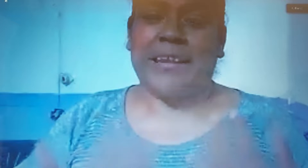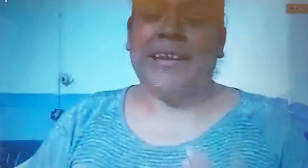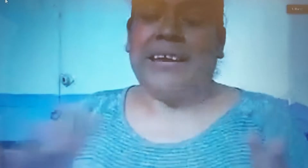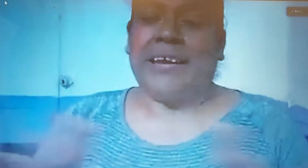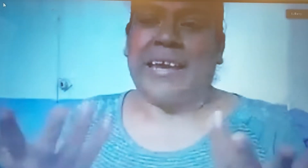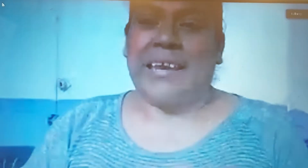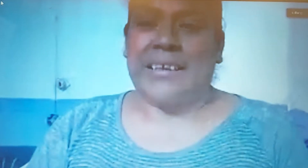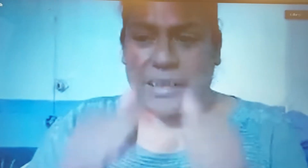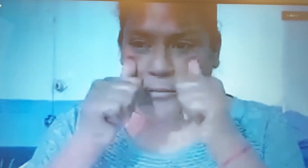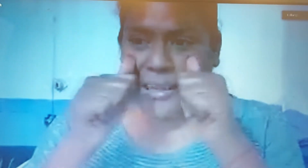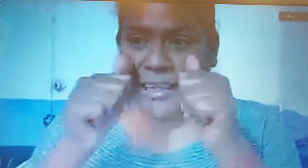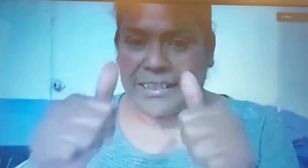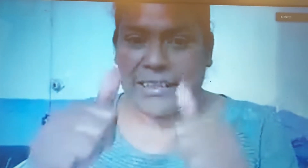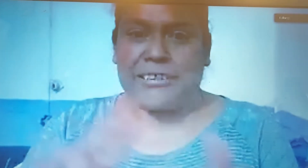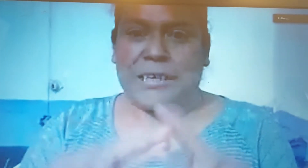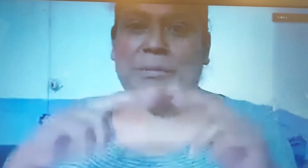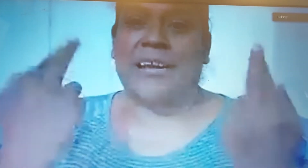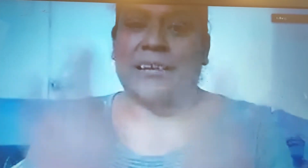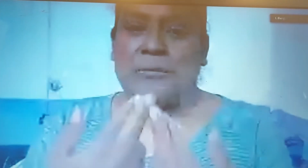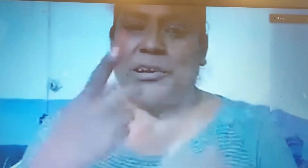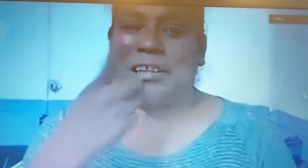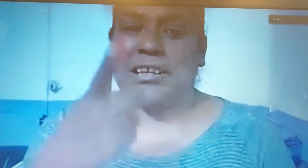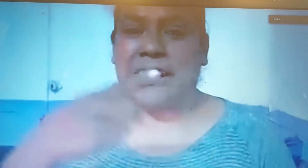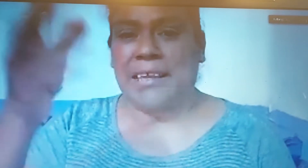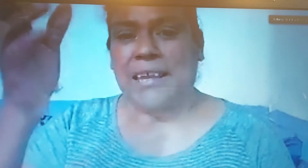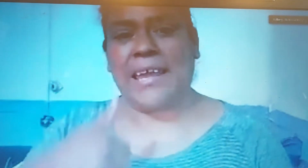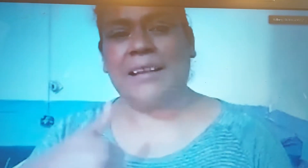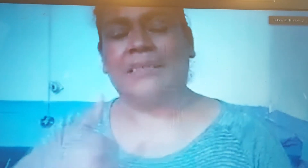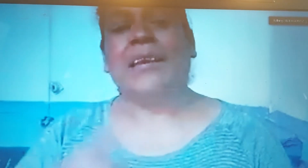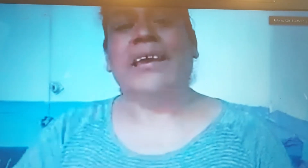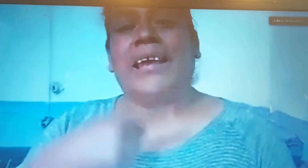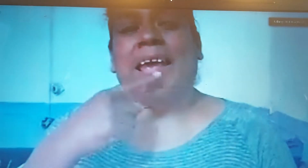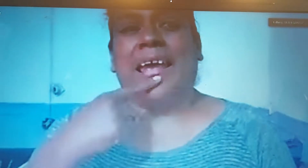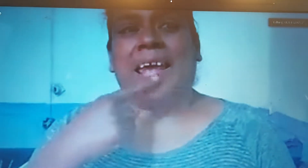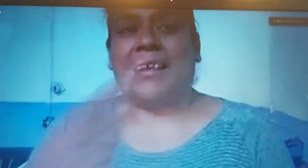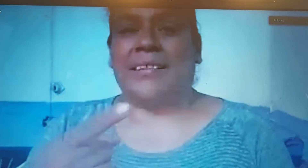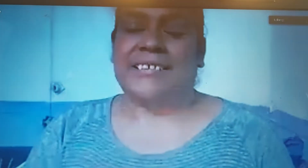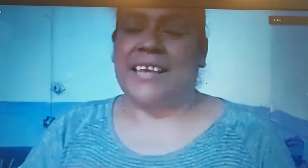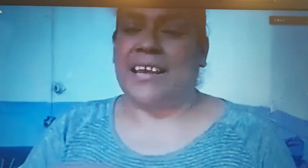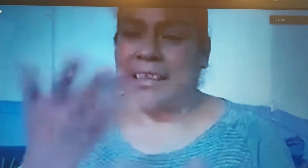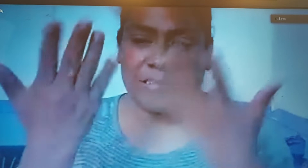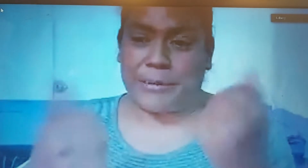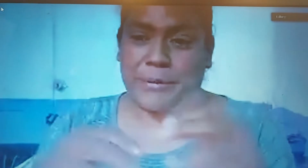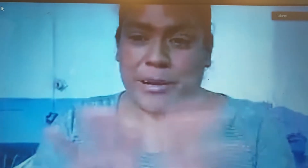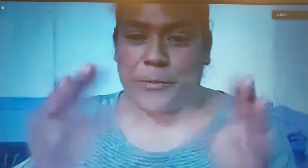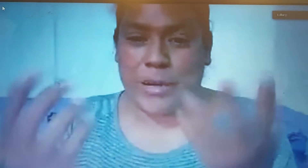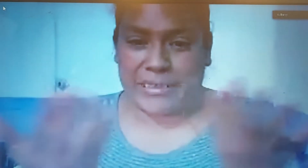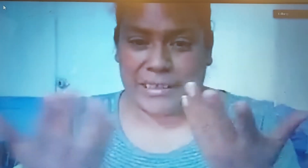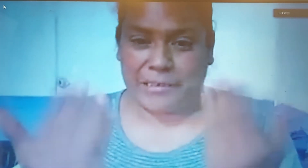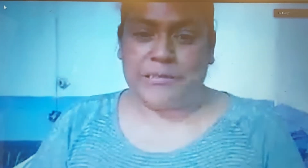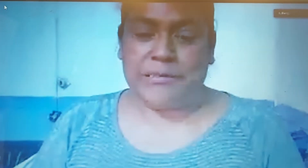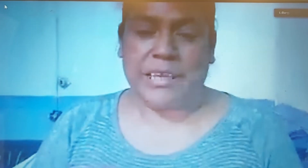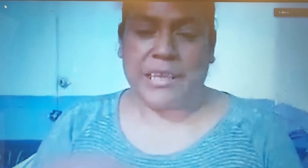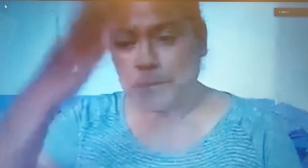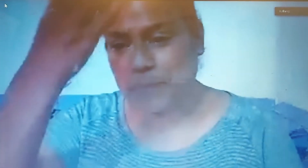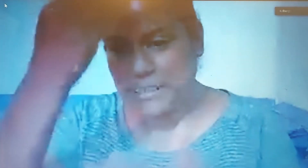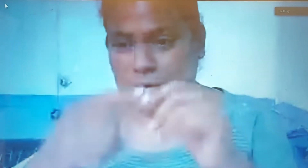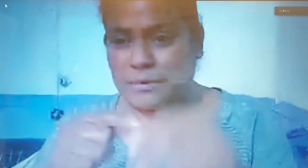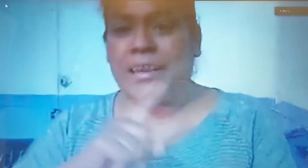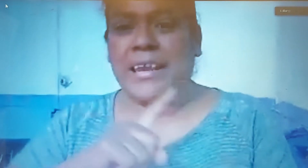que está muy atento siempre en las reuniones, él decía que no sabía cómo hacerlo, empezó a